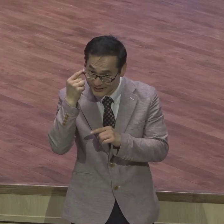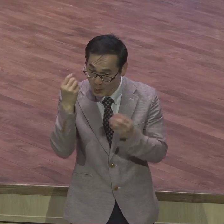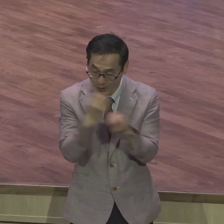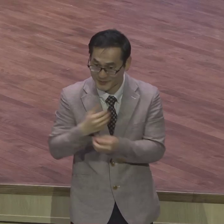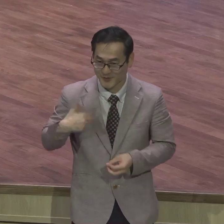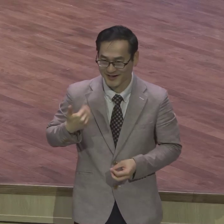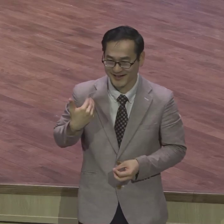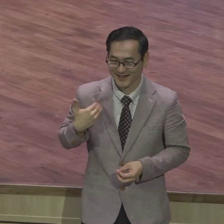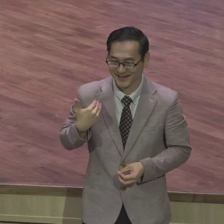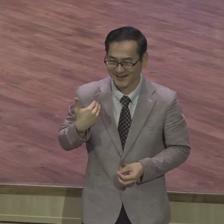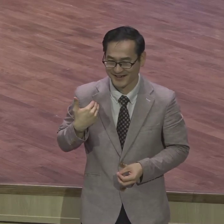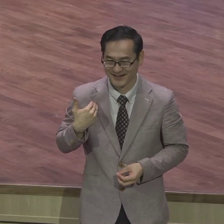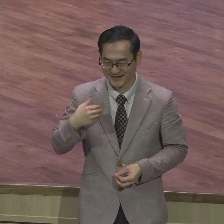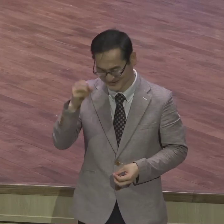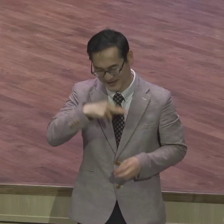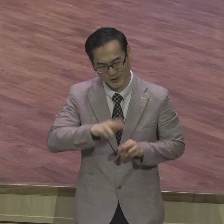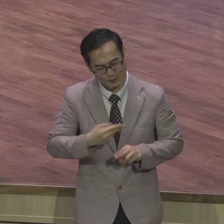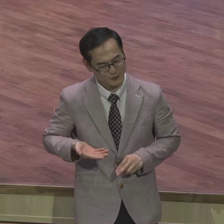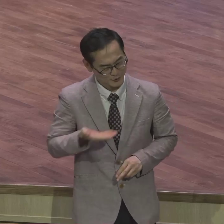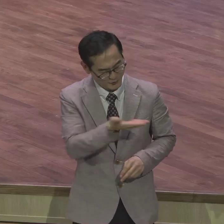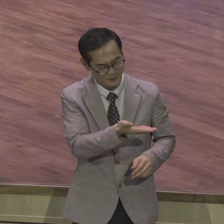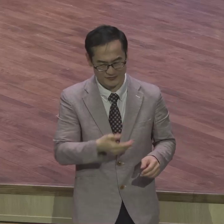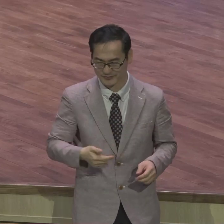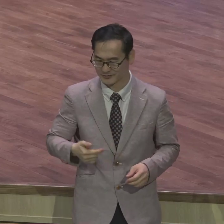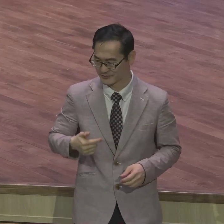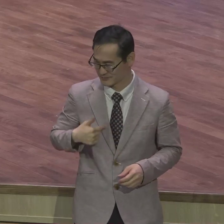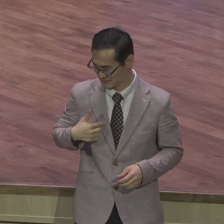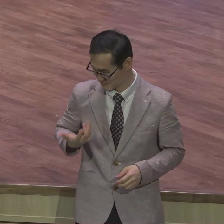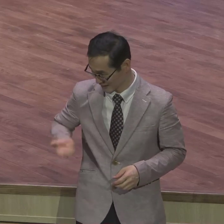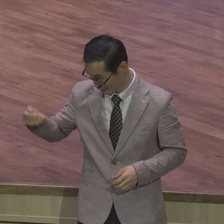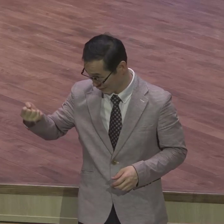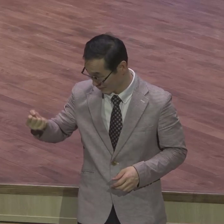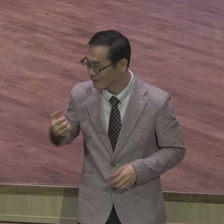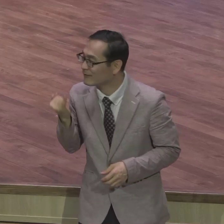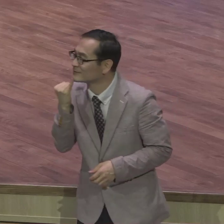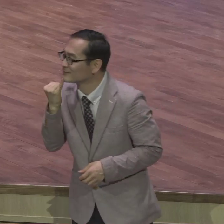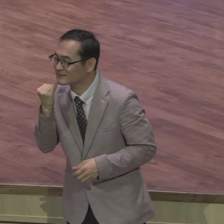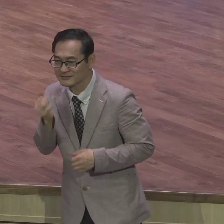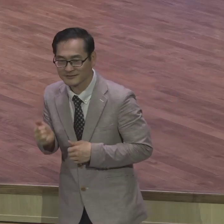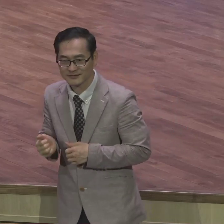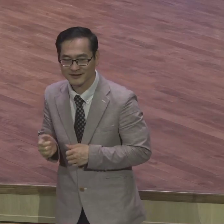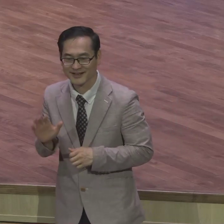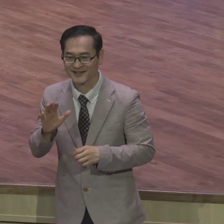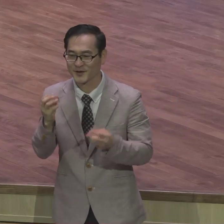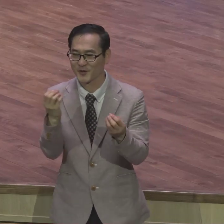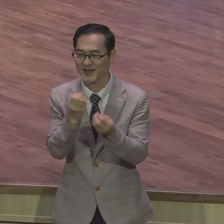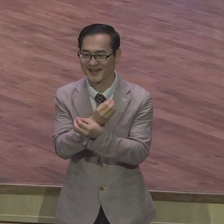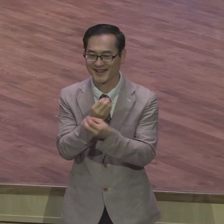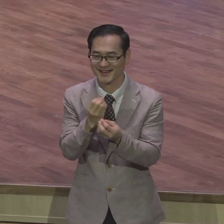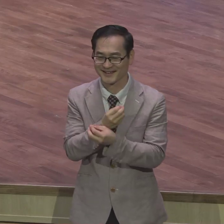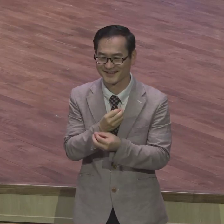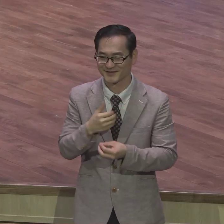넥타이는 너는 내 거다 그런 뜻이에요 제가 이 말씀드리느냐